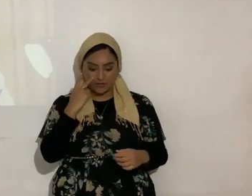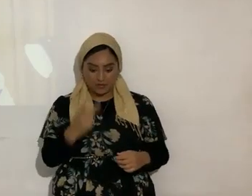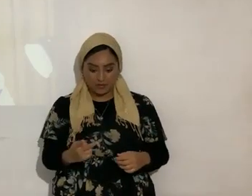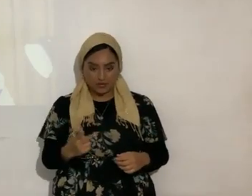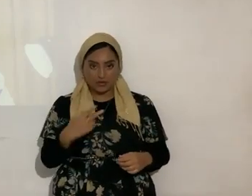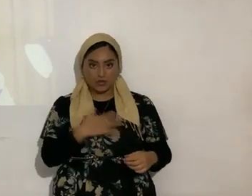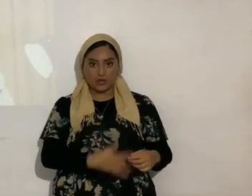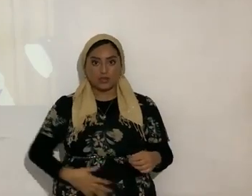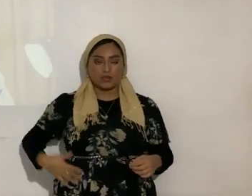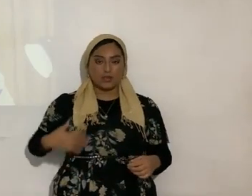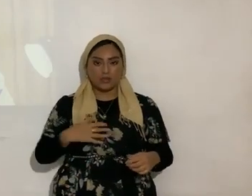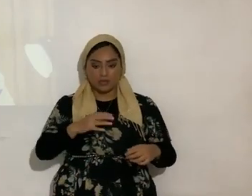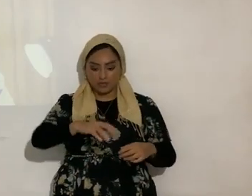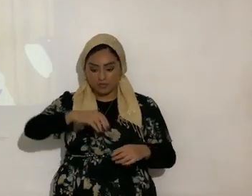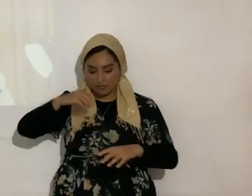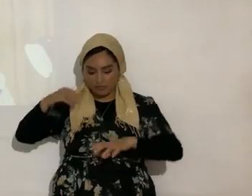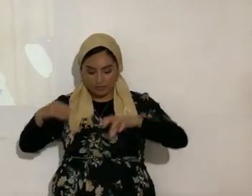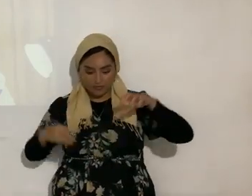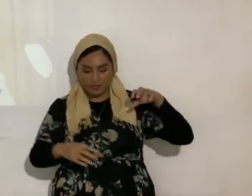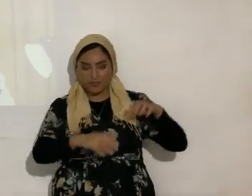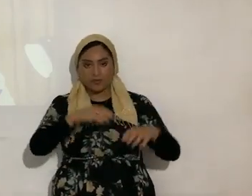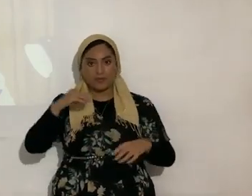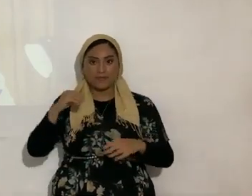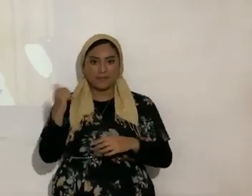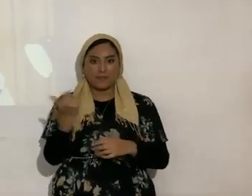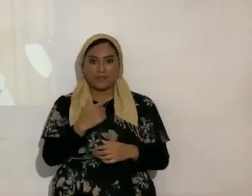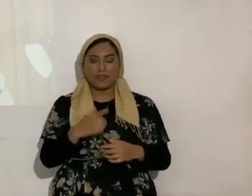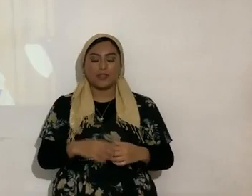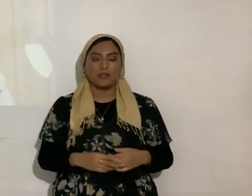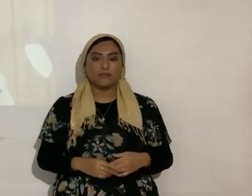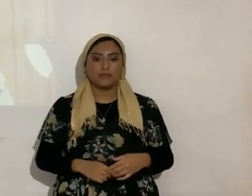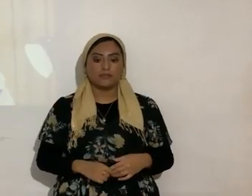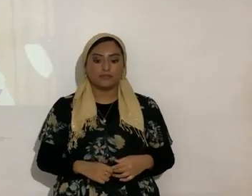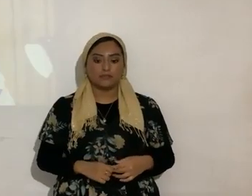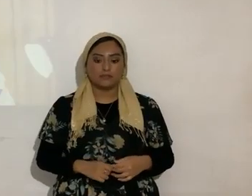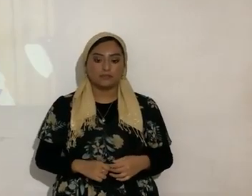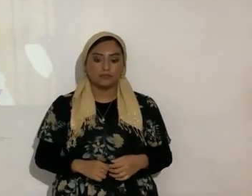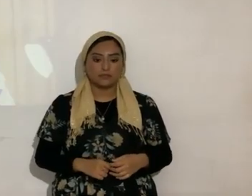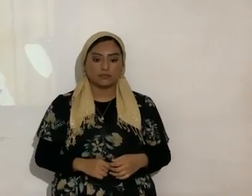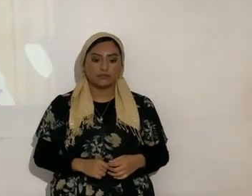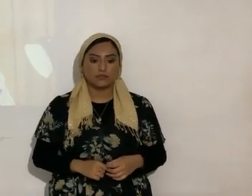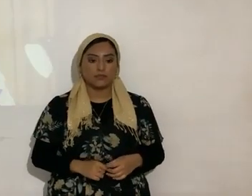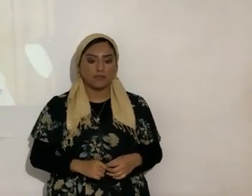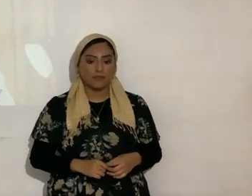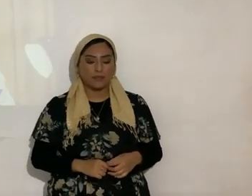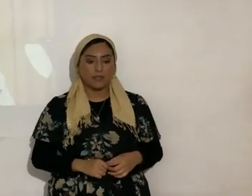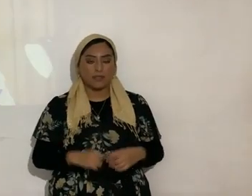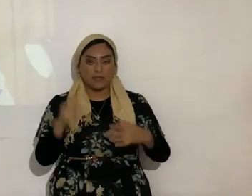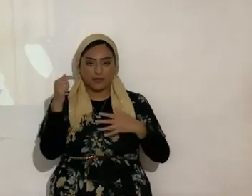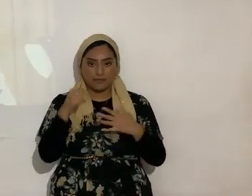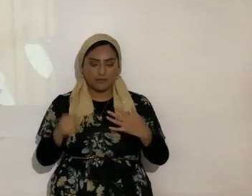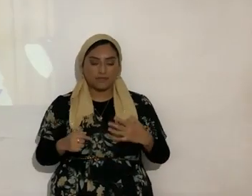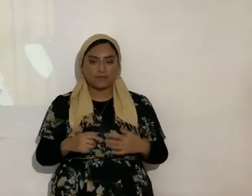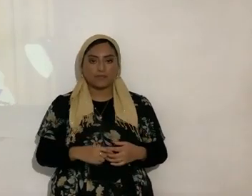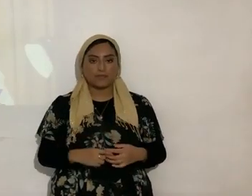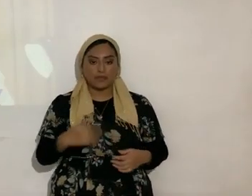intestinos el hígado el vaso el páncreas la vesícula etc los riñones la parte posterior